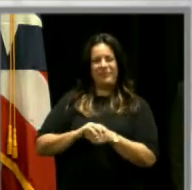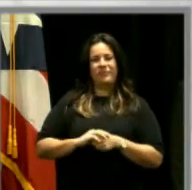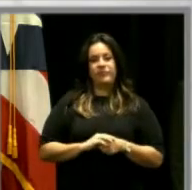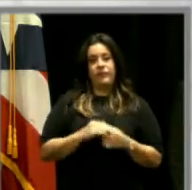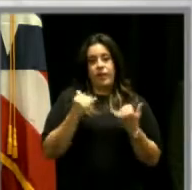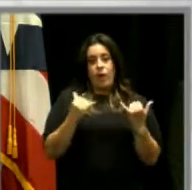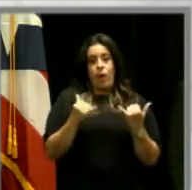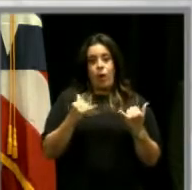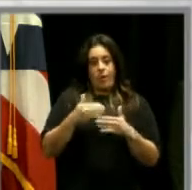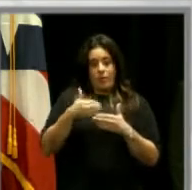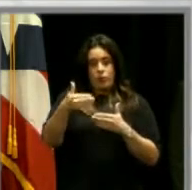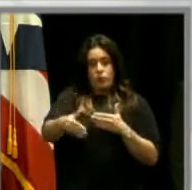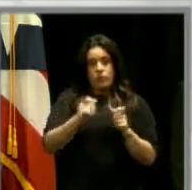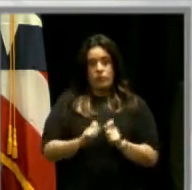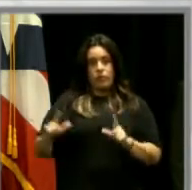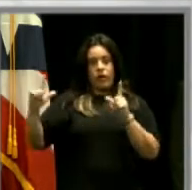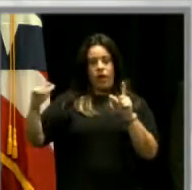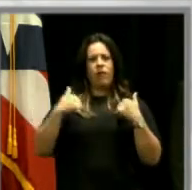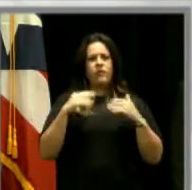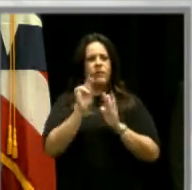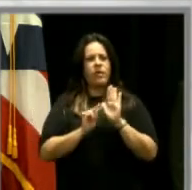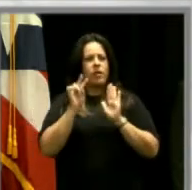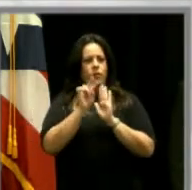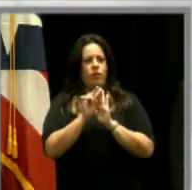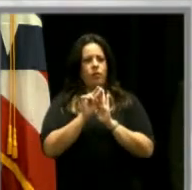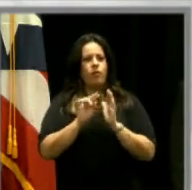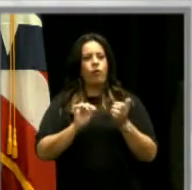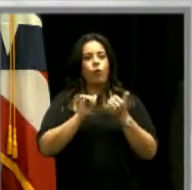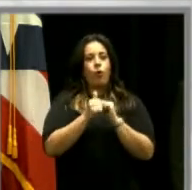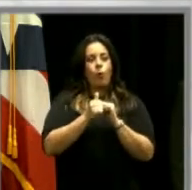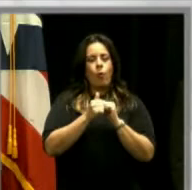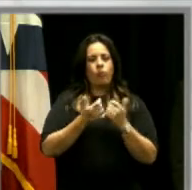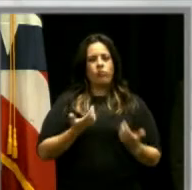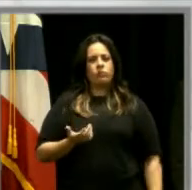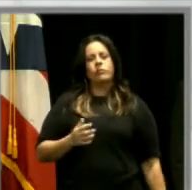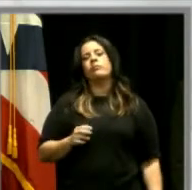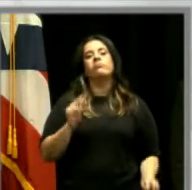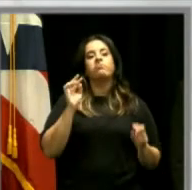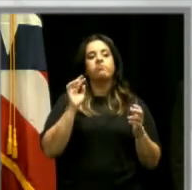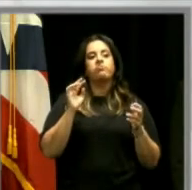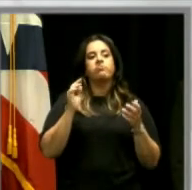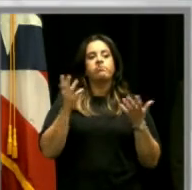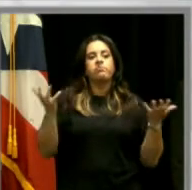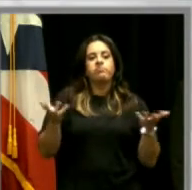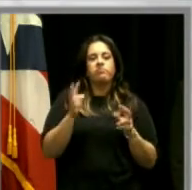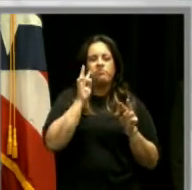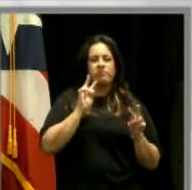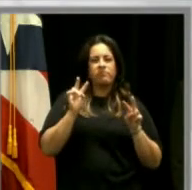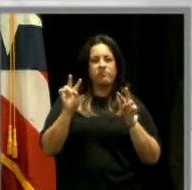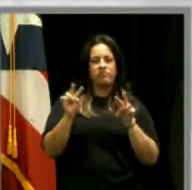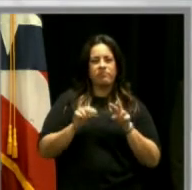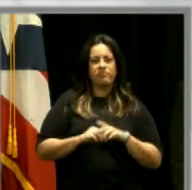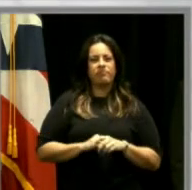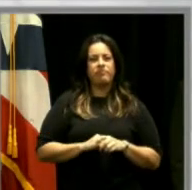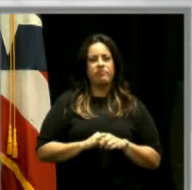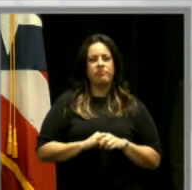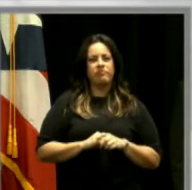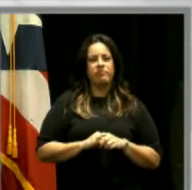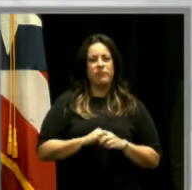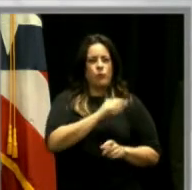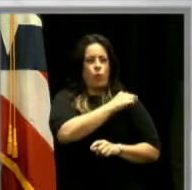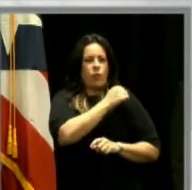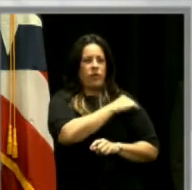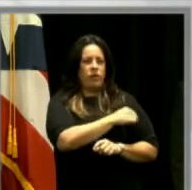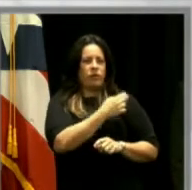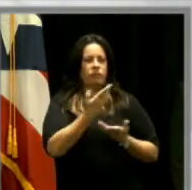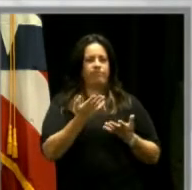ahora en el próximo slide un video de cómo básicamente, visualmente, estaría, sería el hospital.